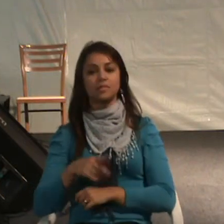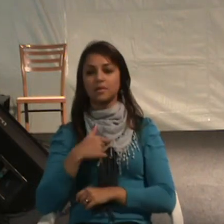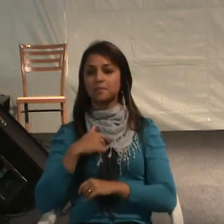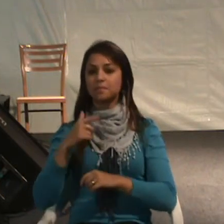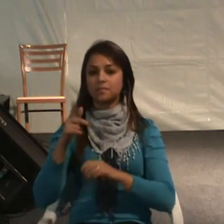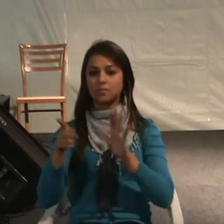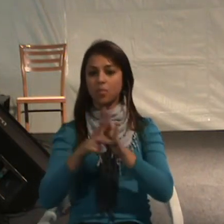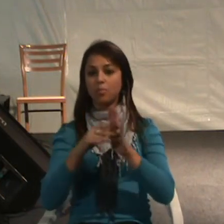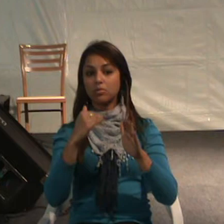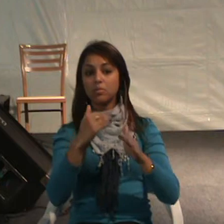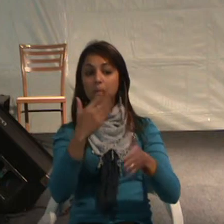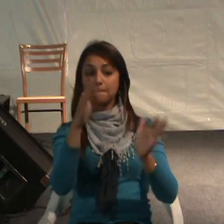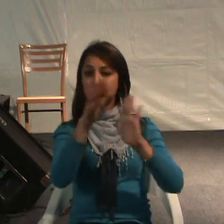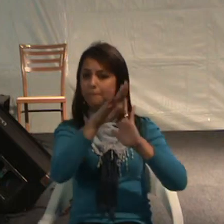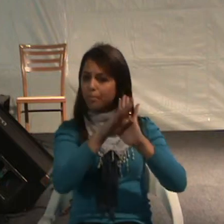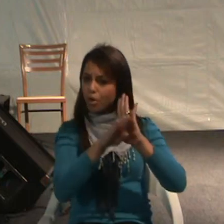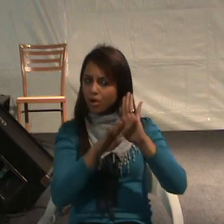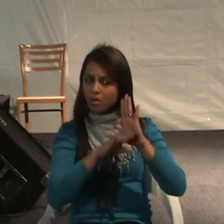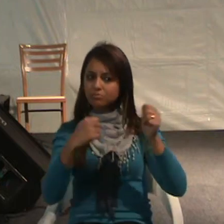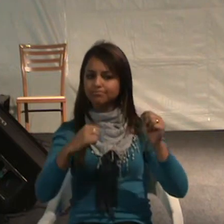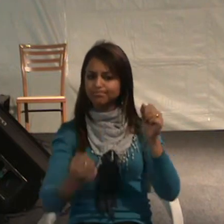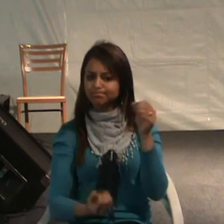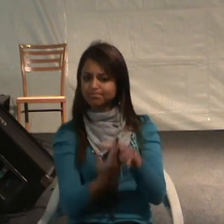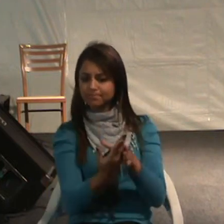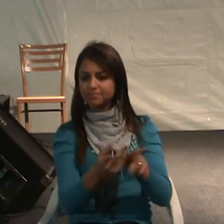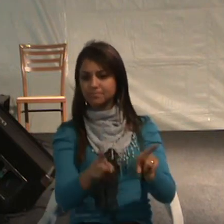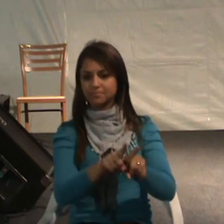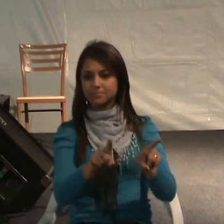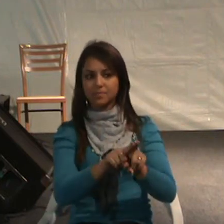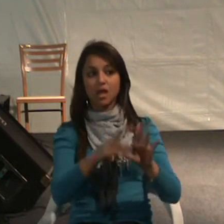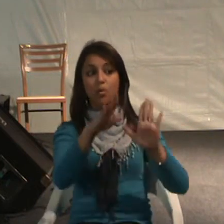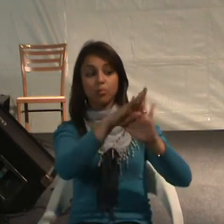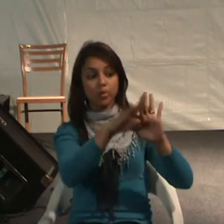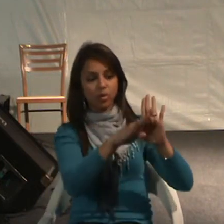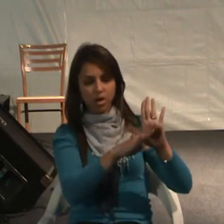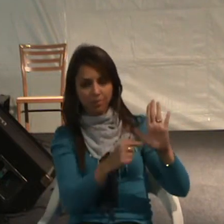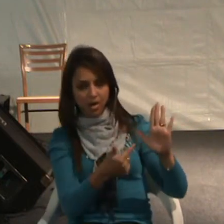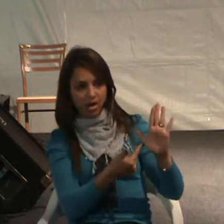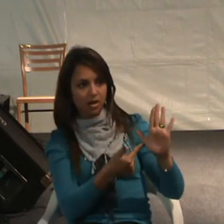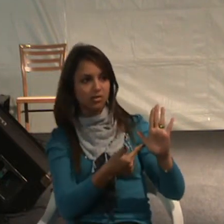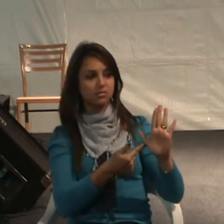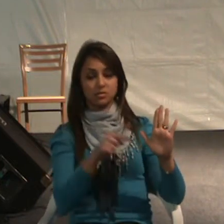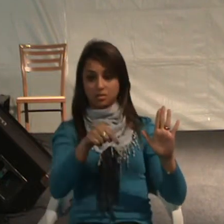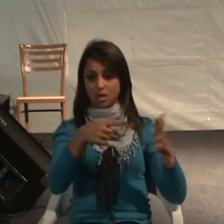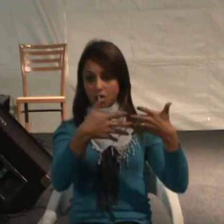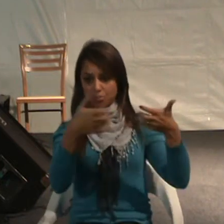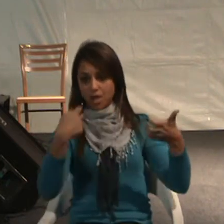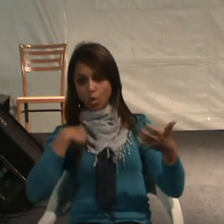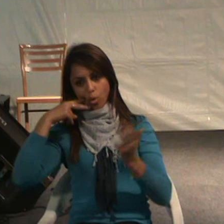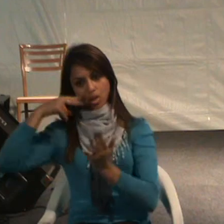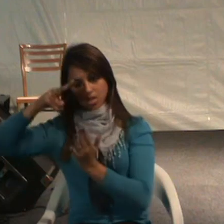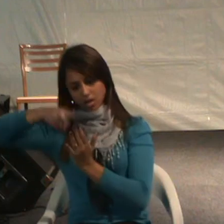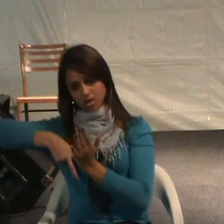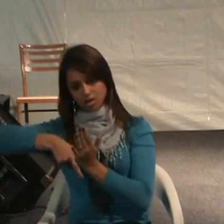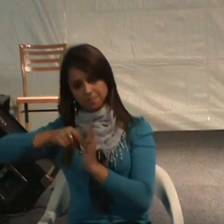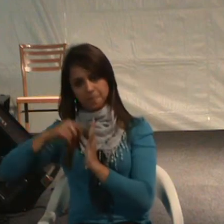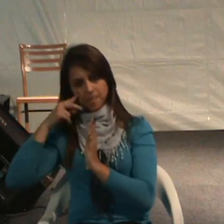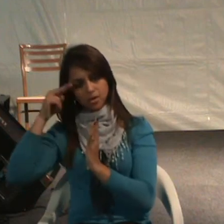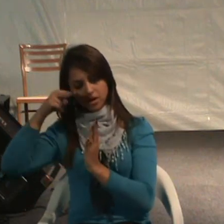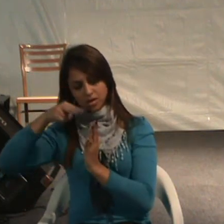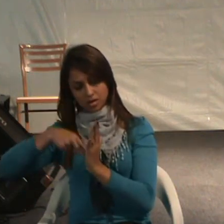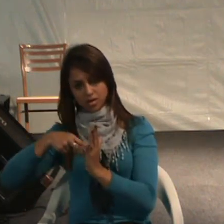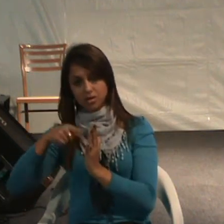desenvolvimento de alguns programas. E nesse sentido de programática, a Coppel, eu li um relatório.